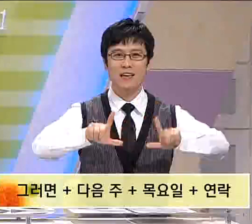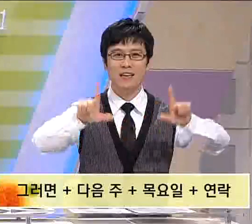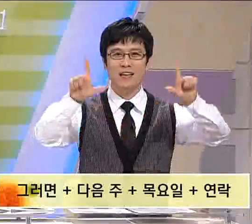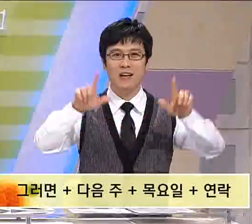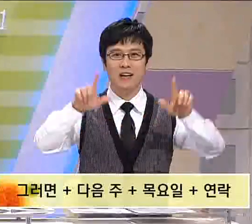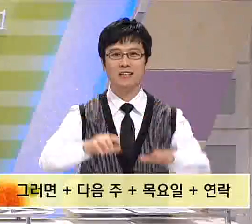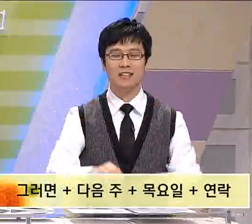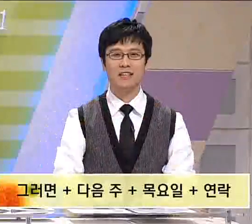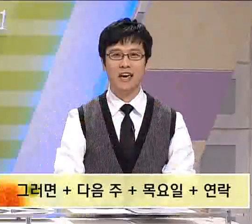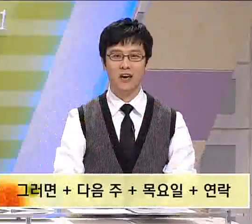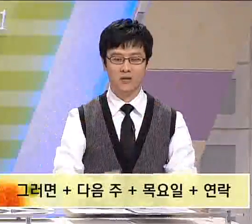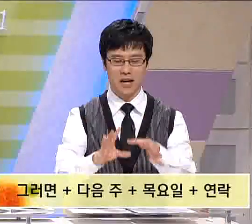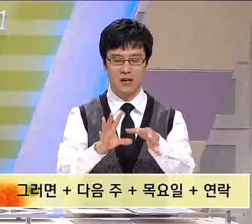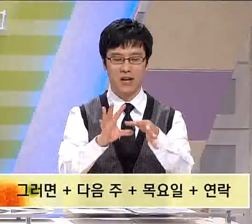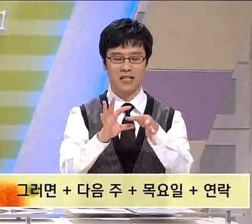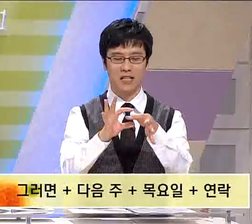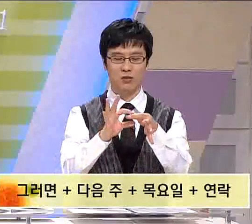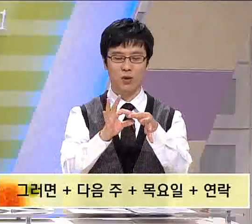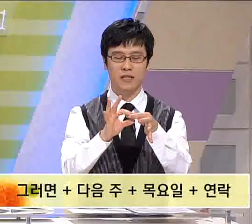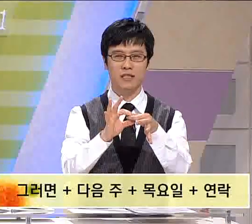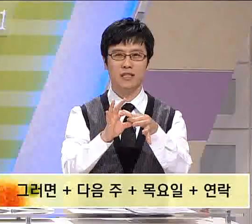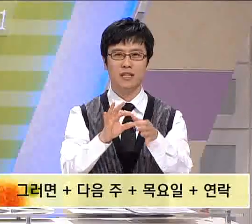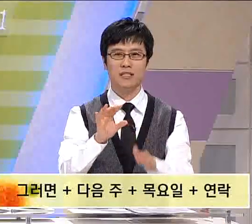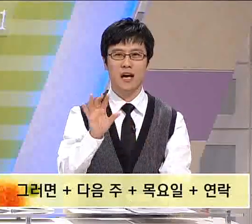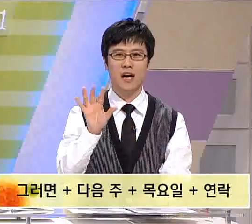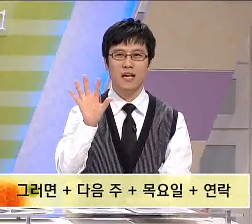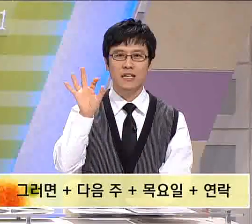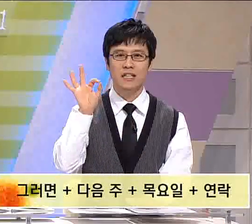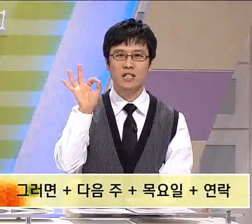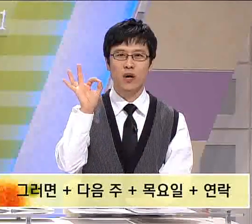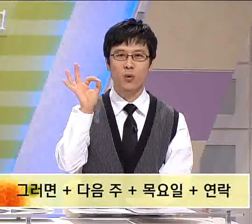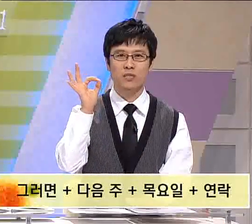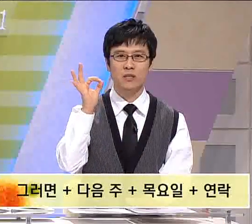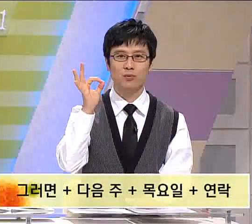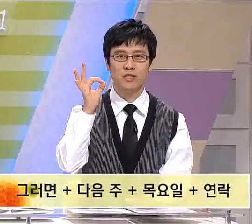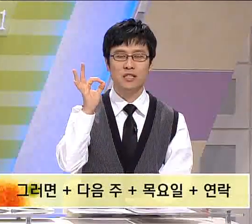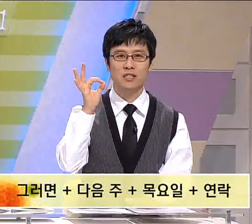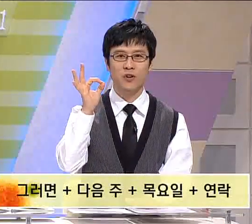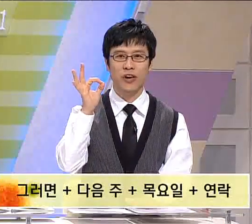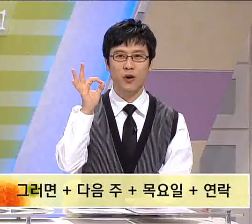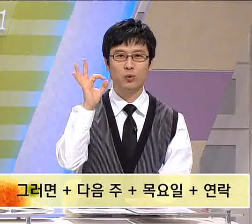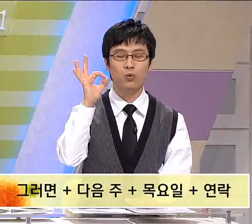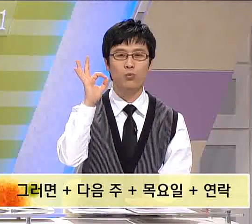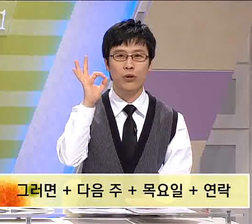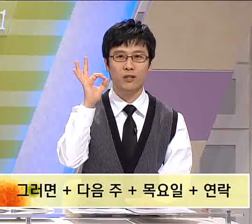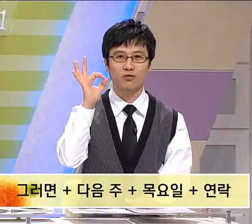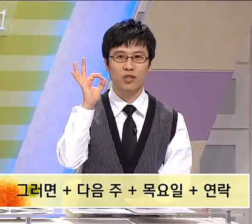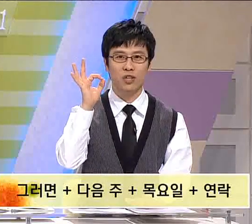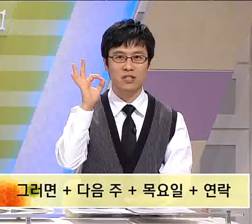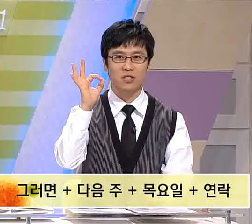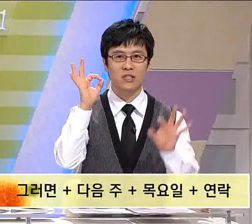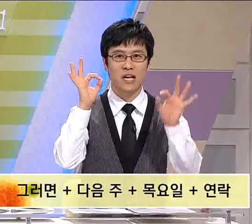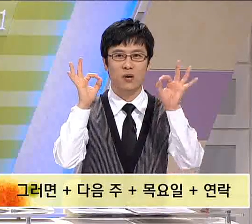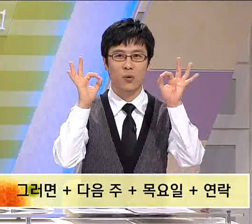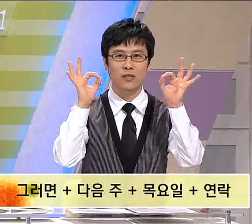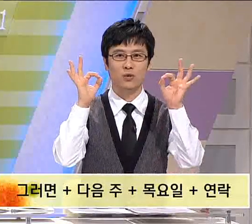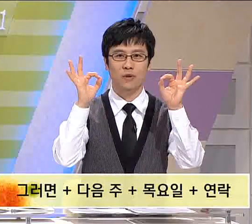연락 드릴게요. 자, 연락이라는 수화는 자, 일지와 오지를 붙이시는 거예요. 돈 모양의 수형이 됐지요? 자, 왼손도